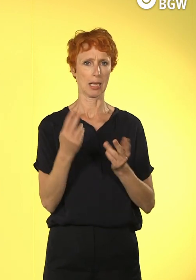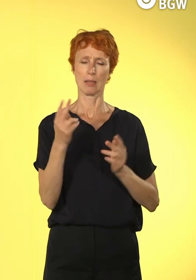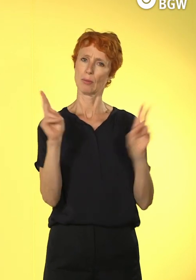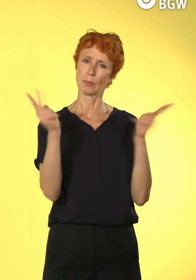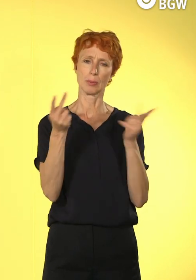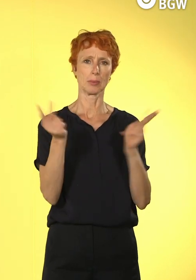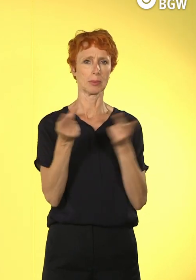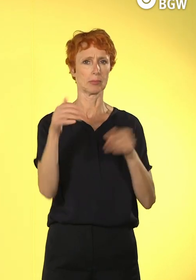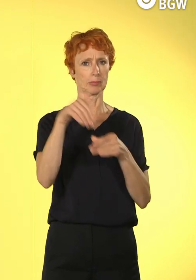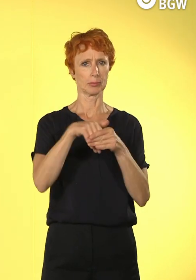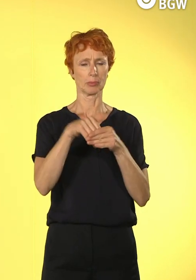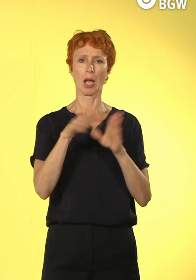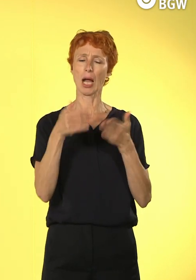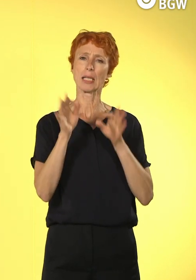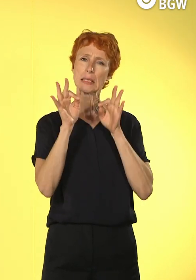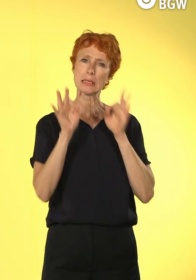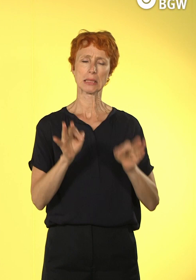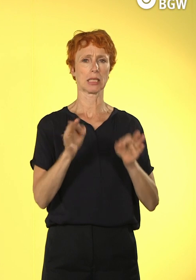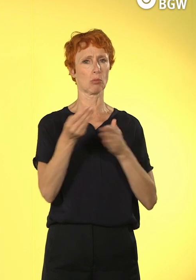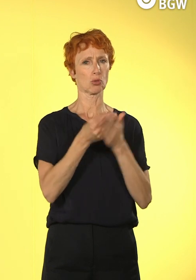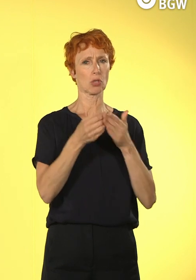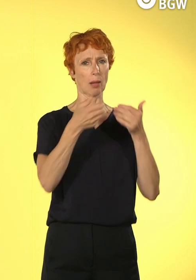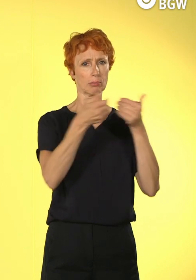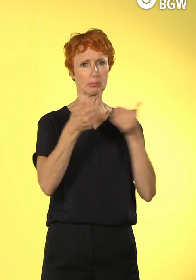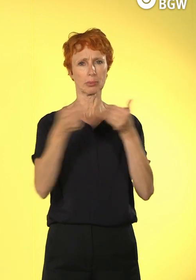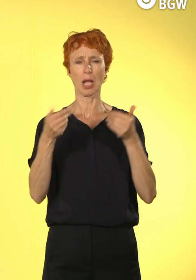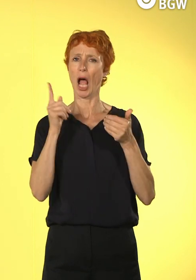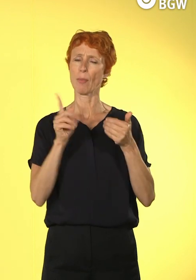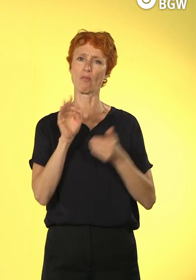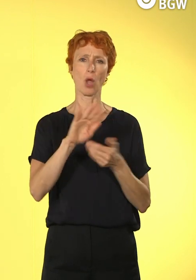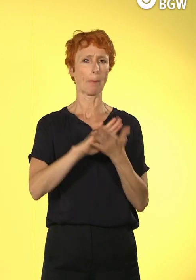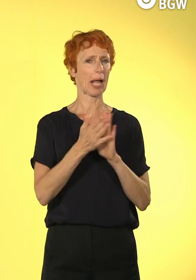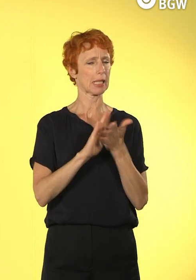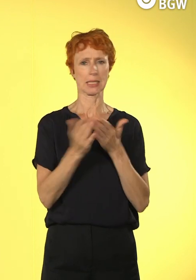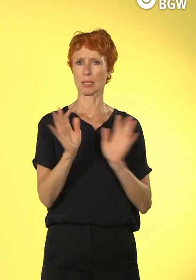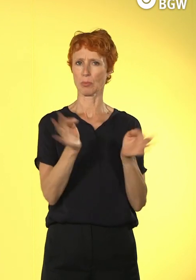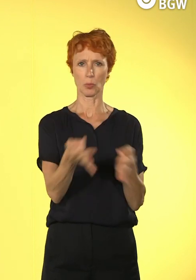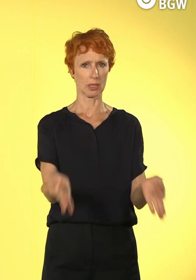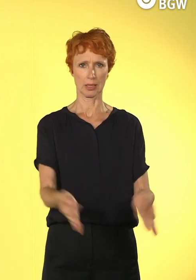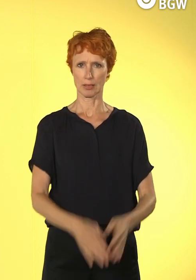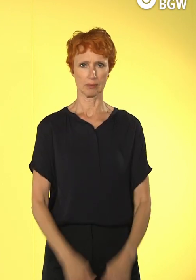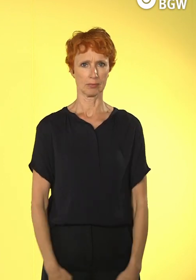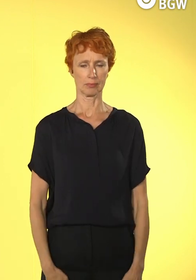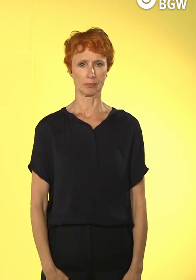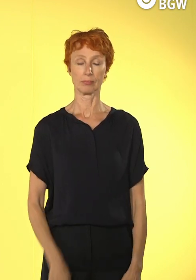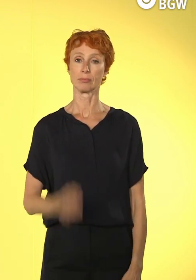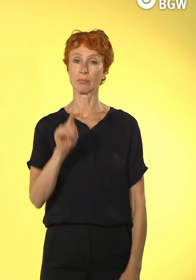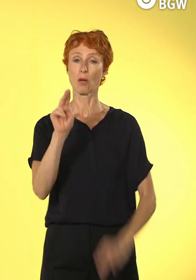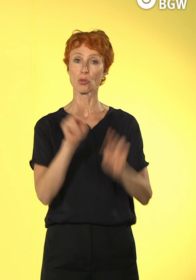natürlich auch streng unterscheiden, allerdings macht es in der Praxis gar nicht so viel Sinn. Was haben diese Begriffe gemeinsam?